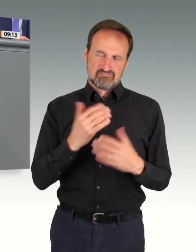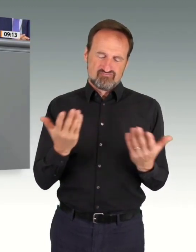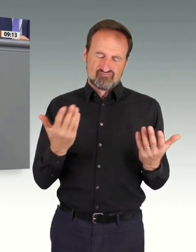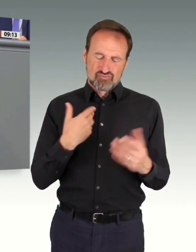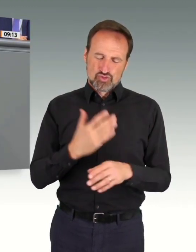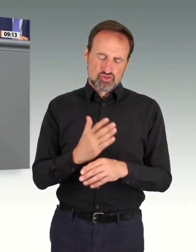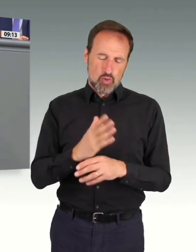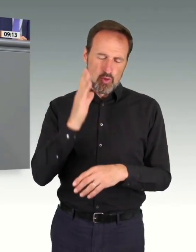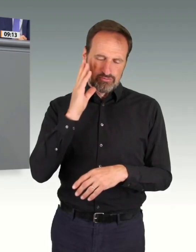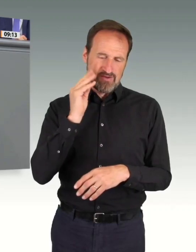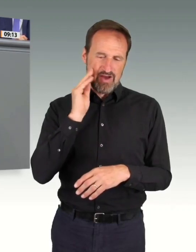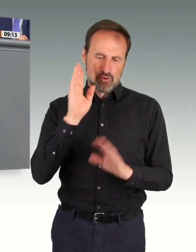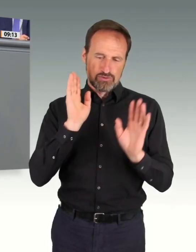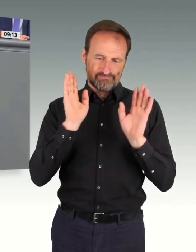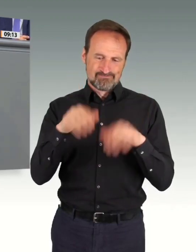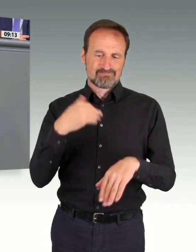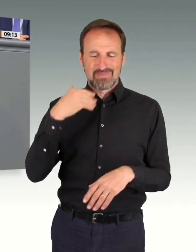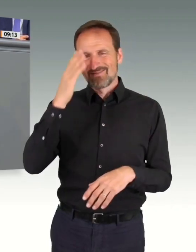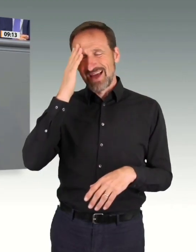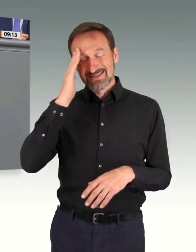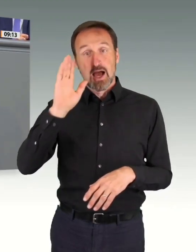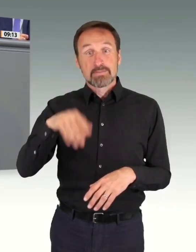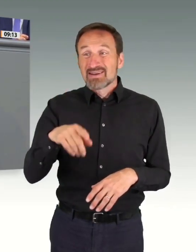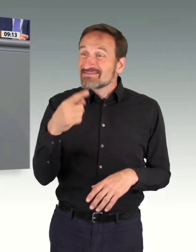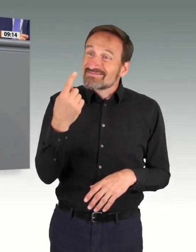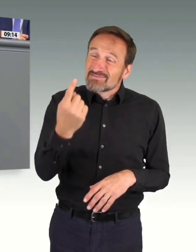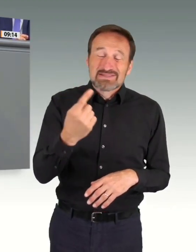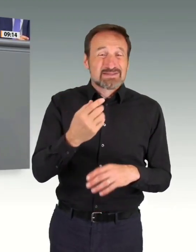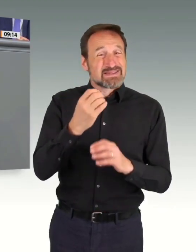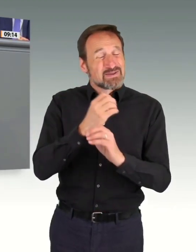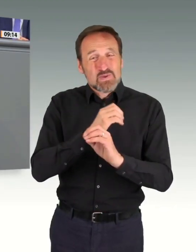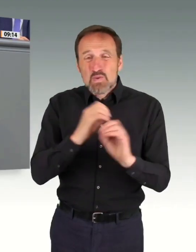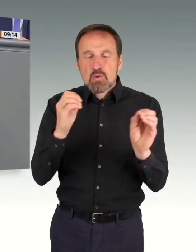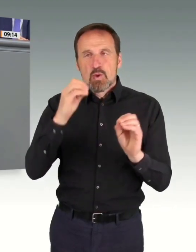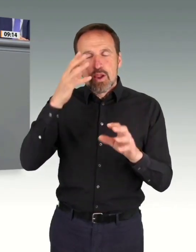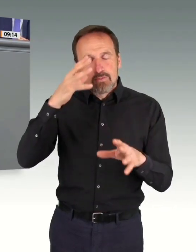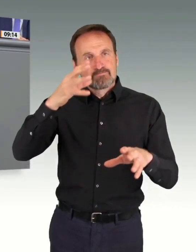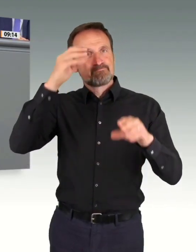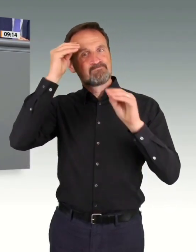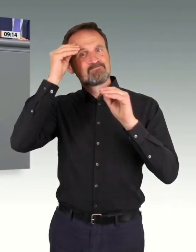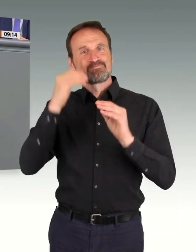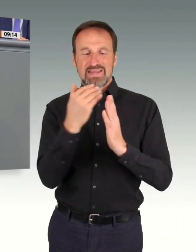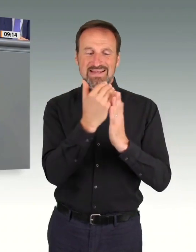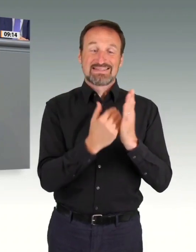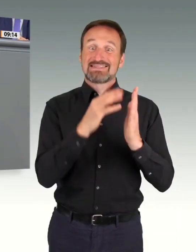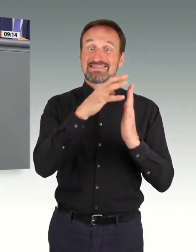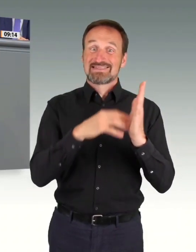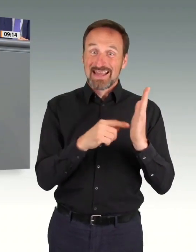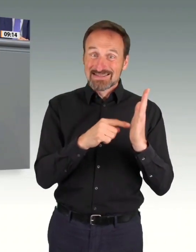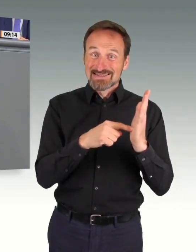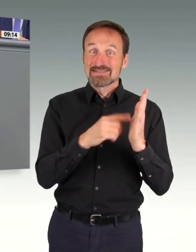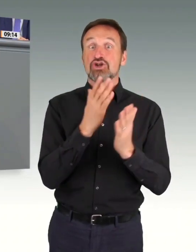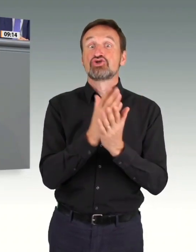Aber dass Sie noch nicht einmal zur Kenntnis nehmen, dass der Gesetzestext, der in der ersten Beratung schon dem Bundesrat